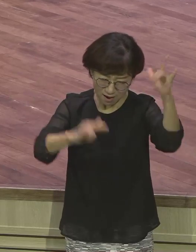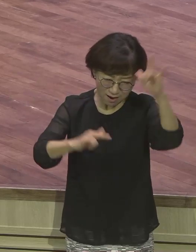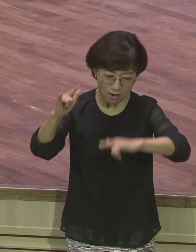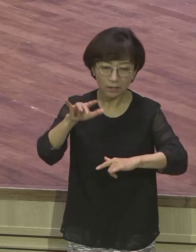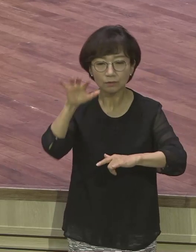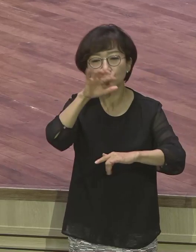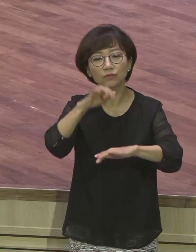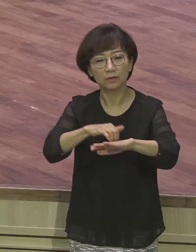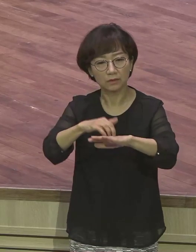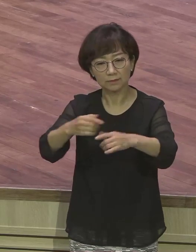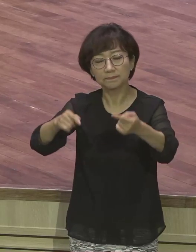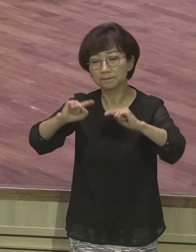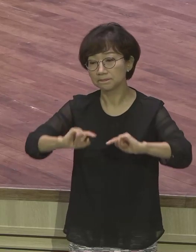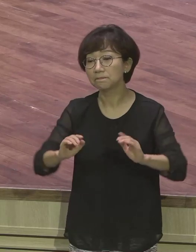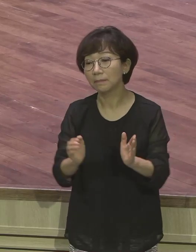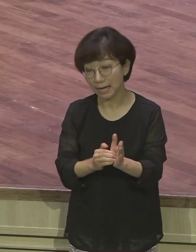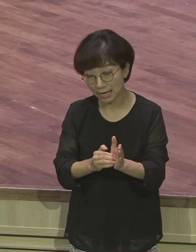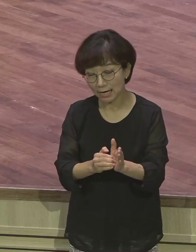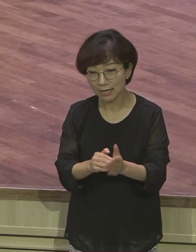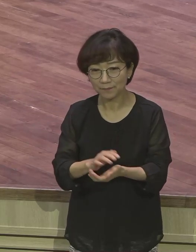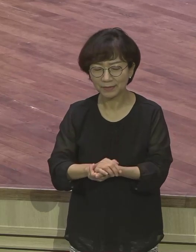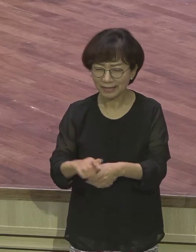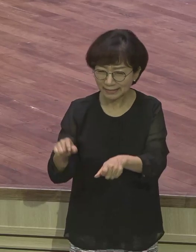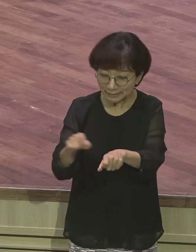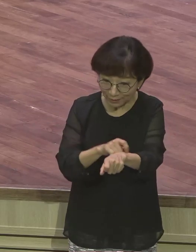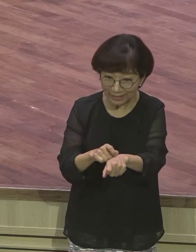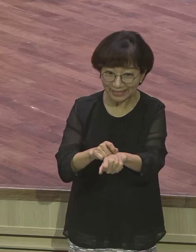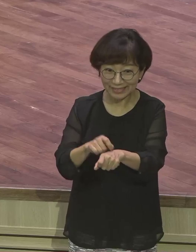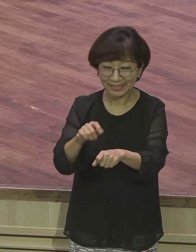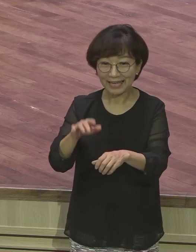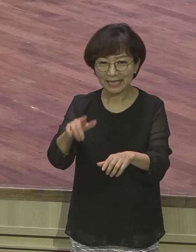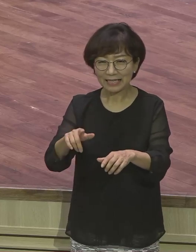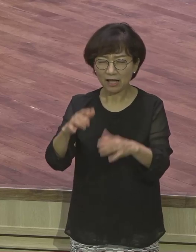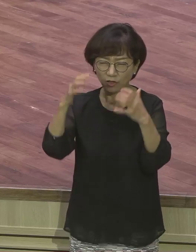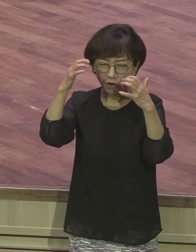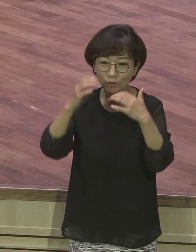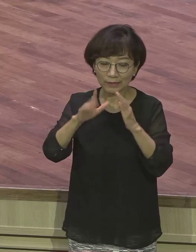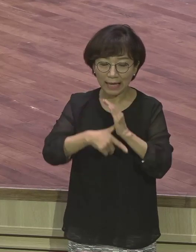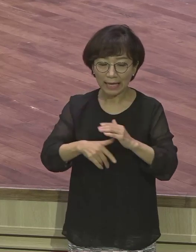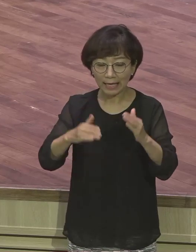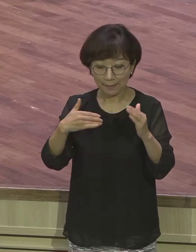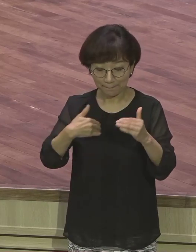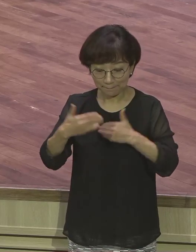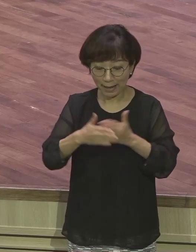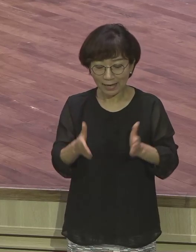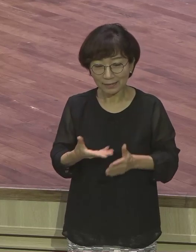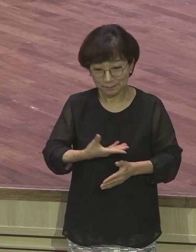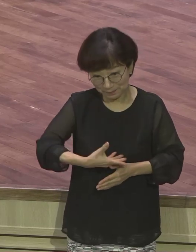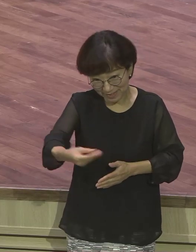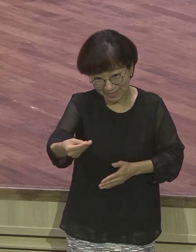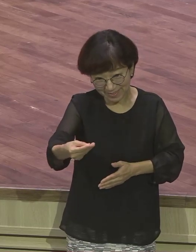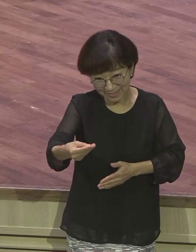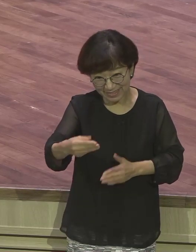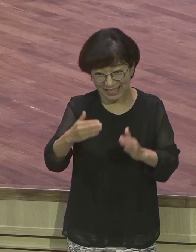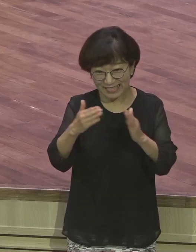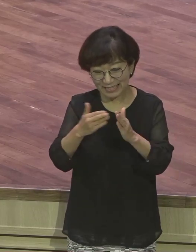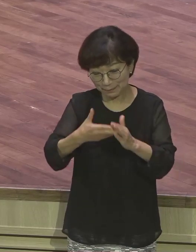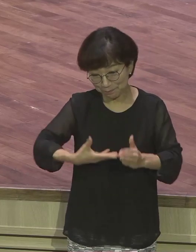특별히 리더 대회 때요. 홈스테이 하는 가정들이 있어요. 이 날씨 더운데 그야말로 이 폭염 가운데